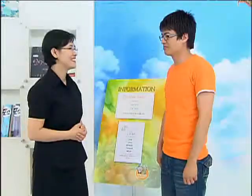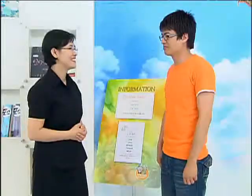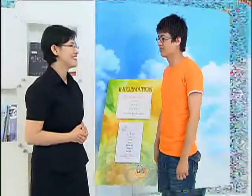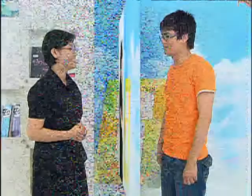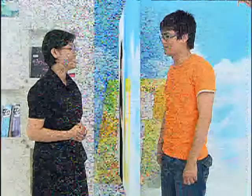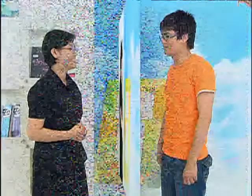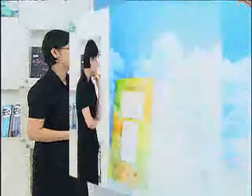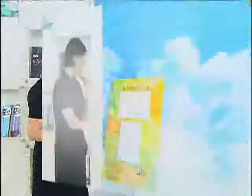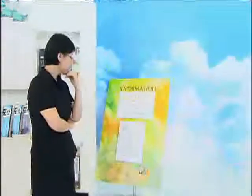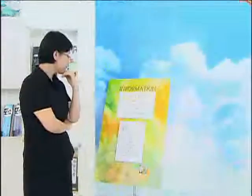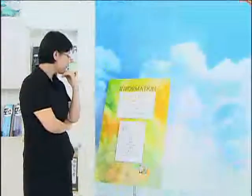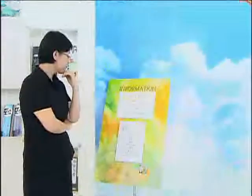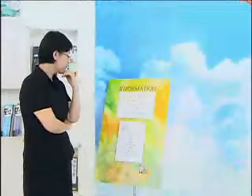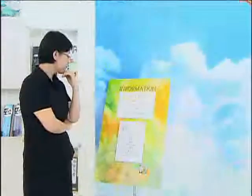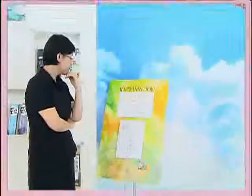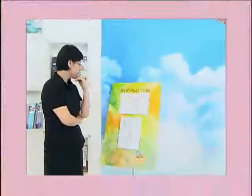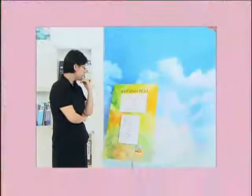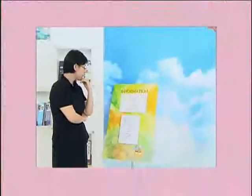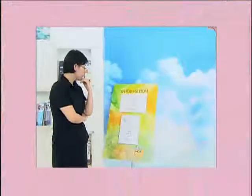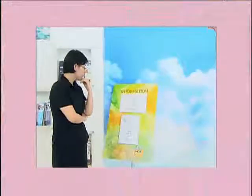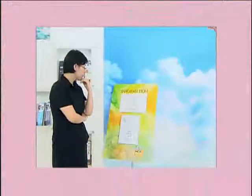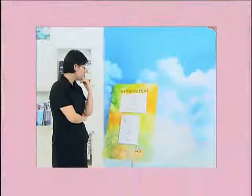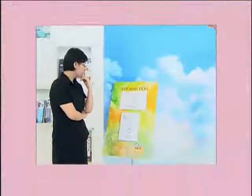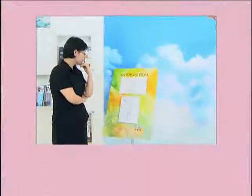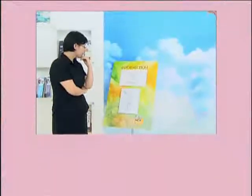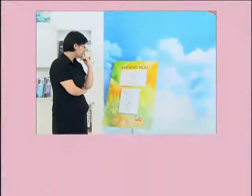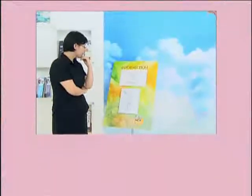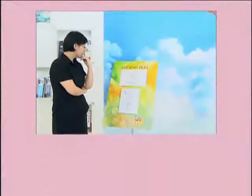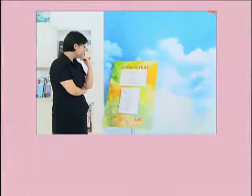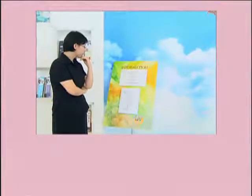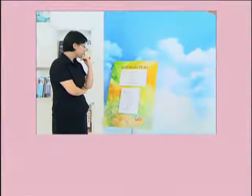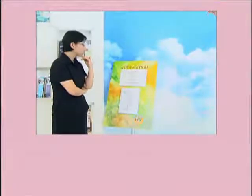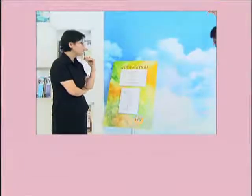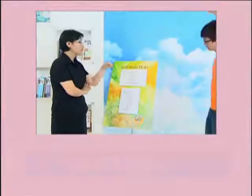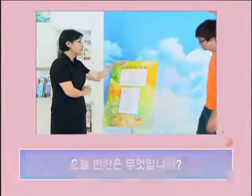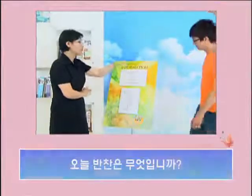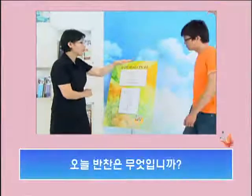김치와 김치와 불고기입니다.